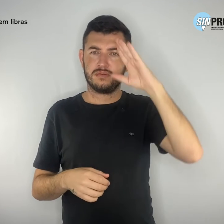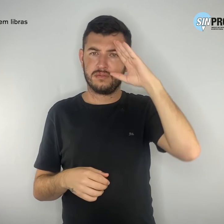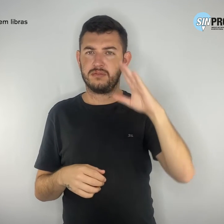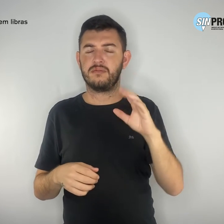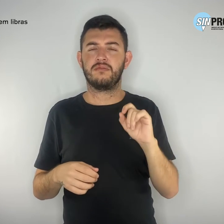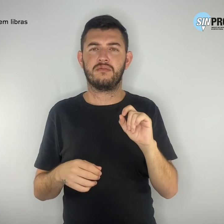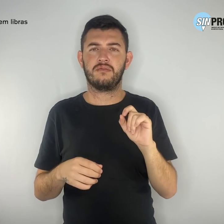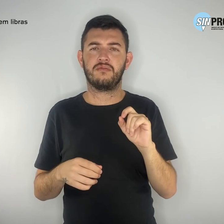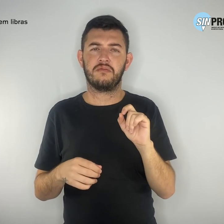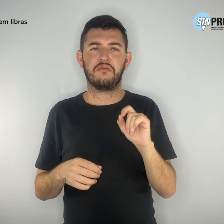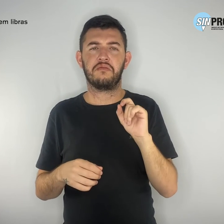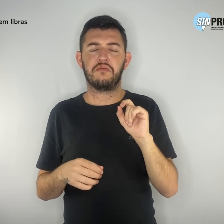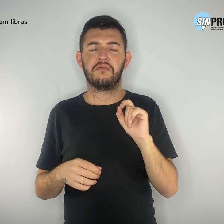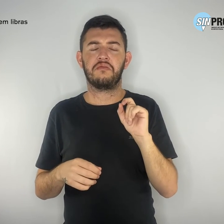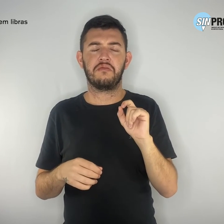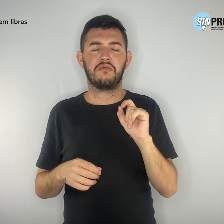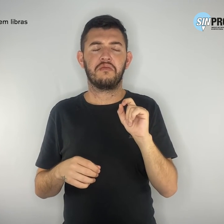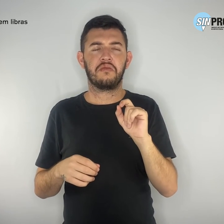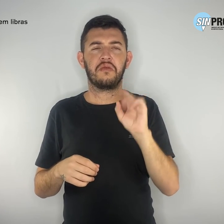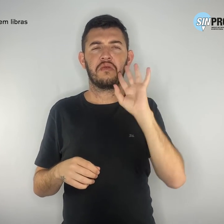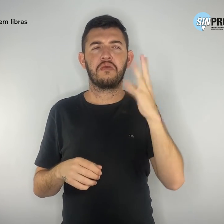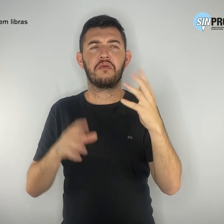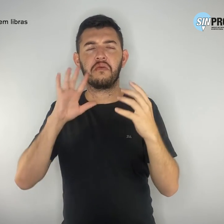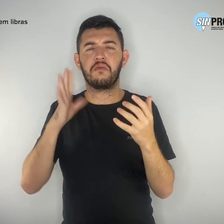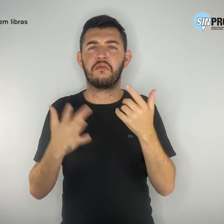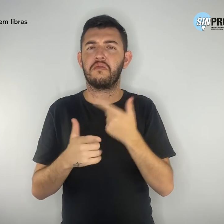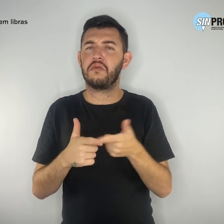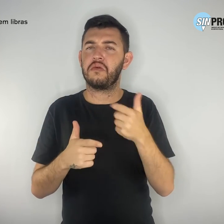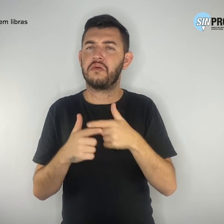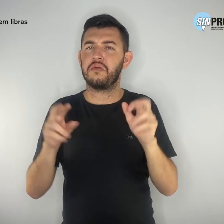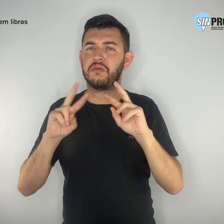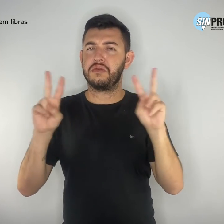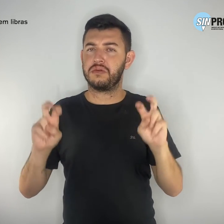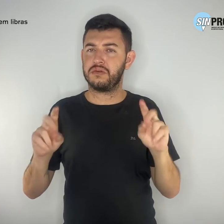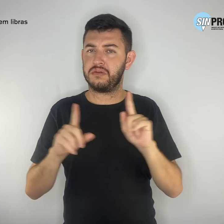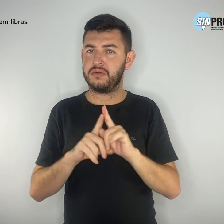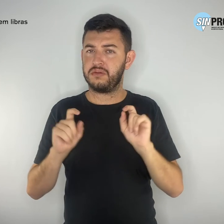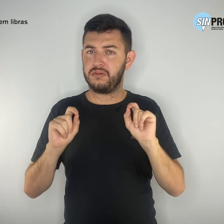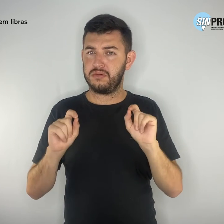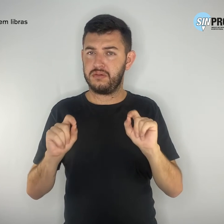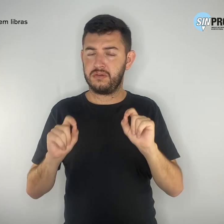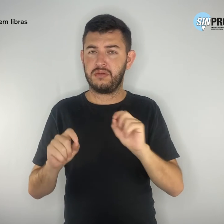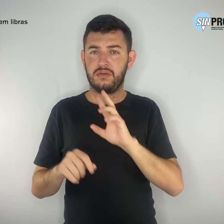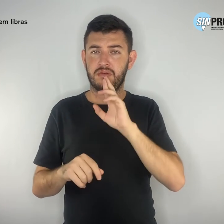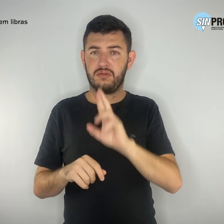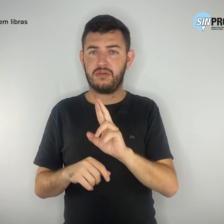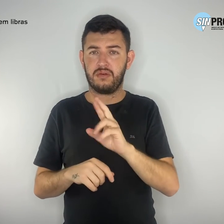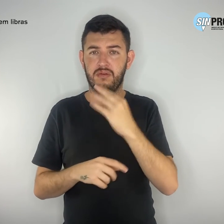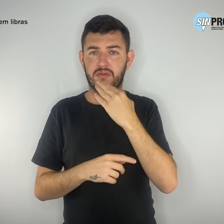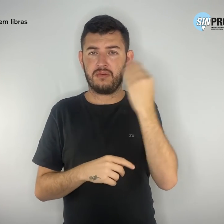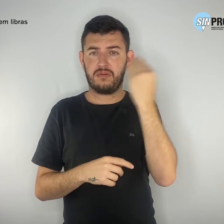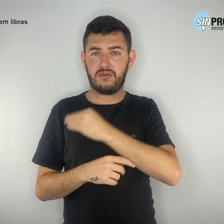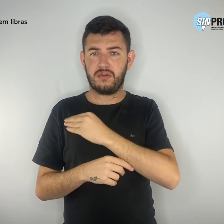uma série de problemas relacionados a baixos resultados, indisciplina,